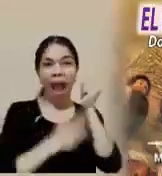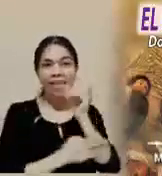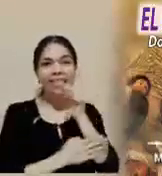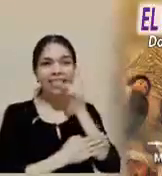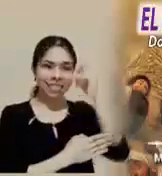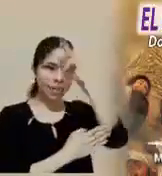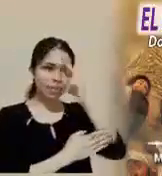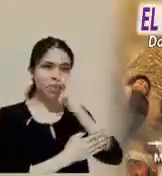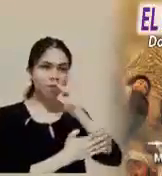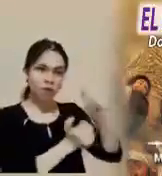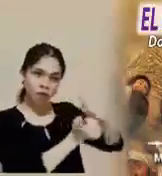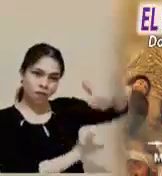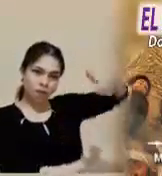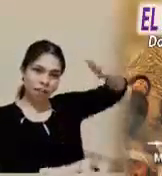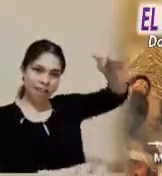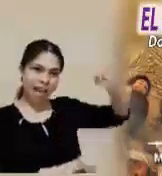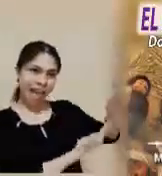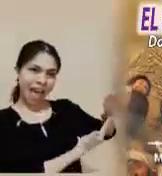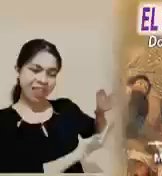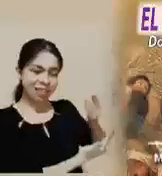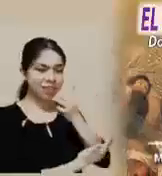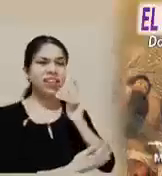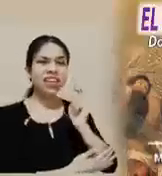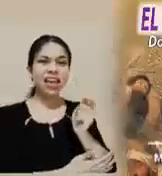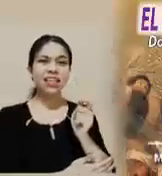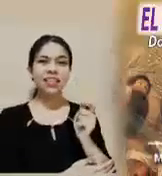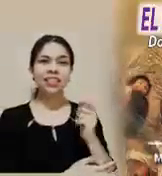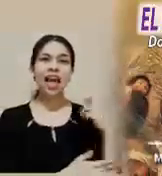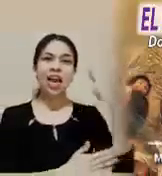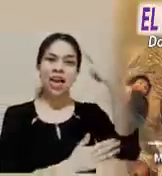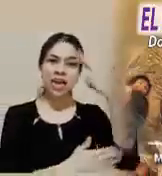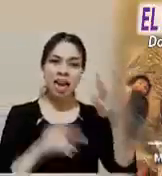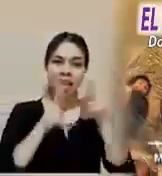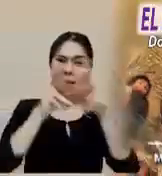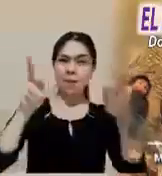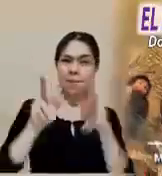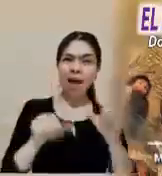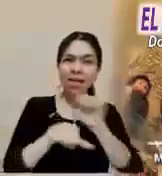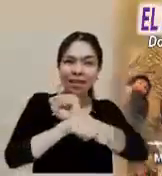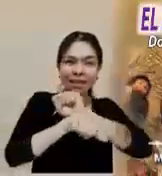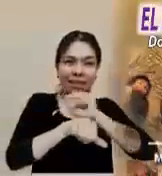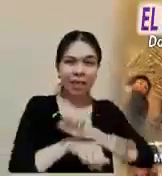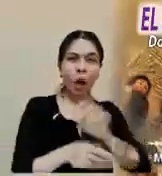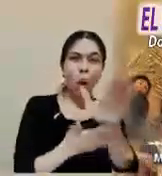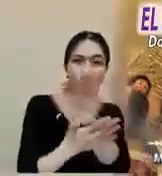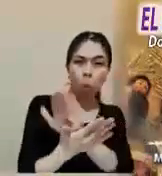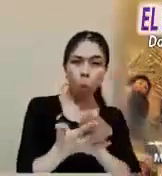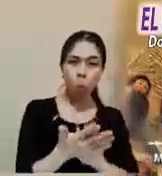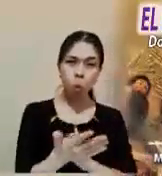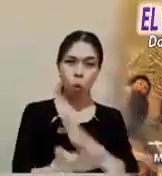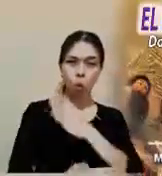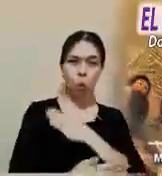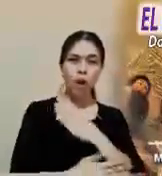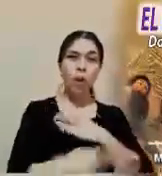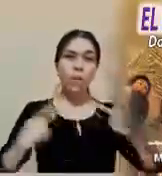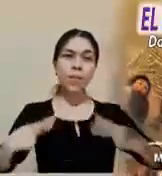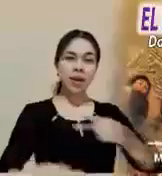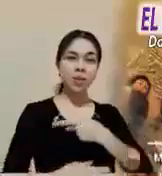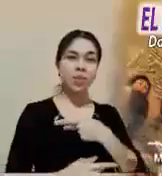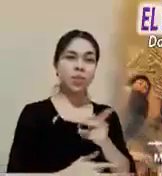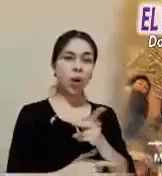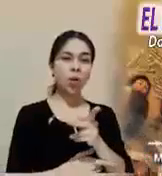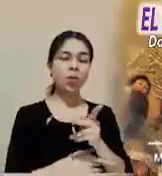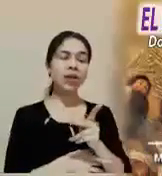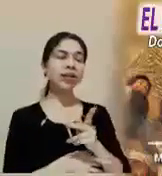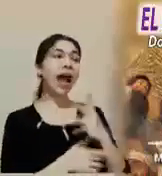Él es el Rey que rompe los arcos de guerra, el Rey de paz, de sencillez, el Rey que los pobres aclaman